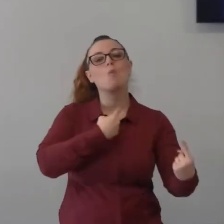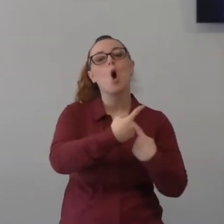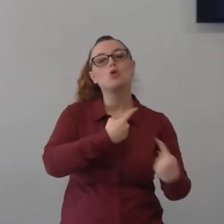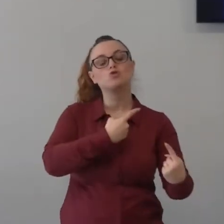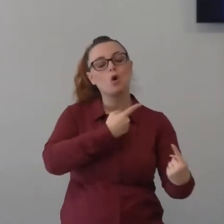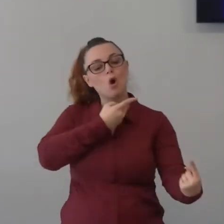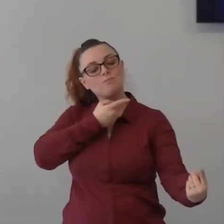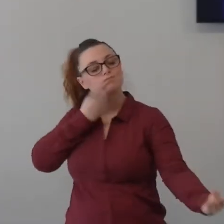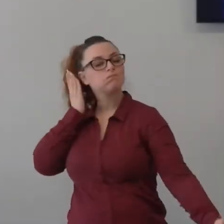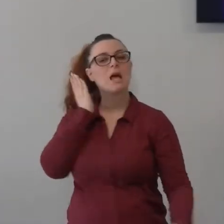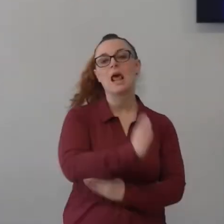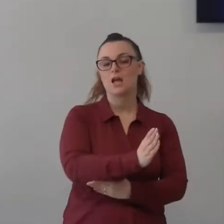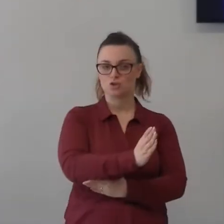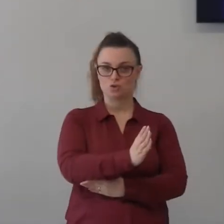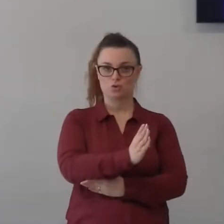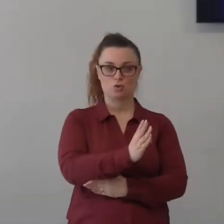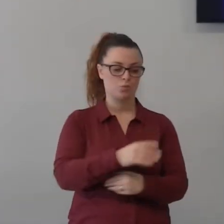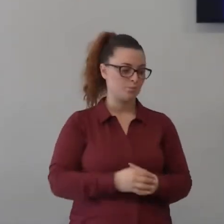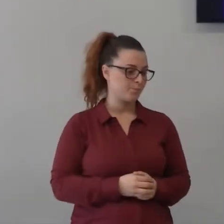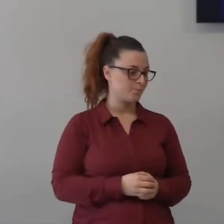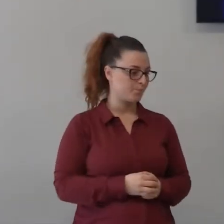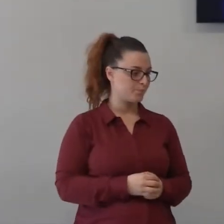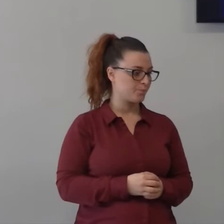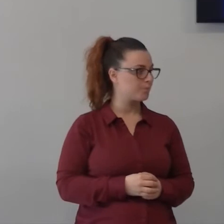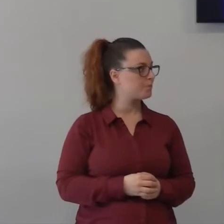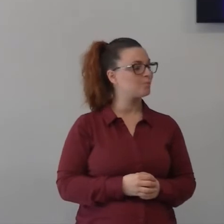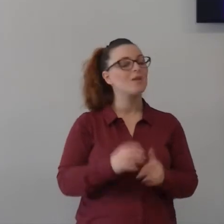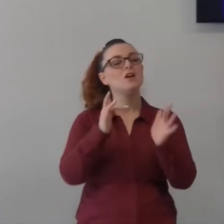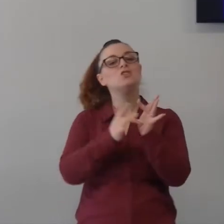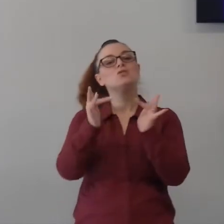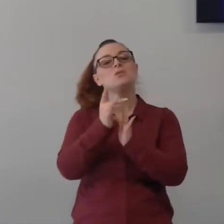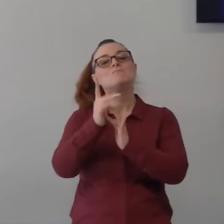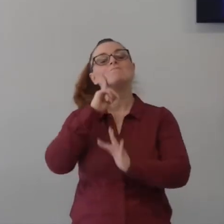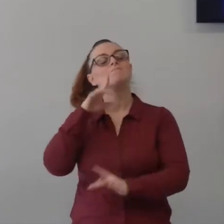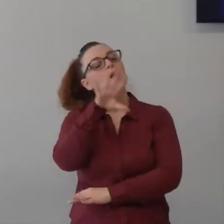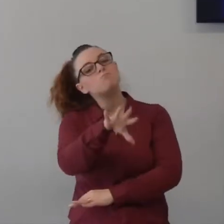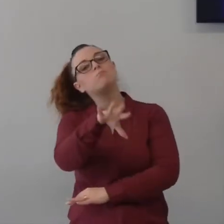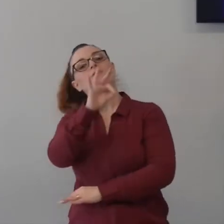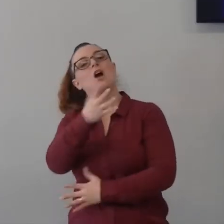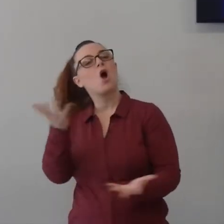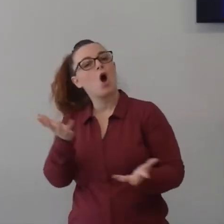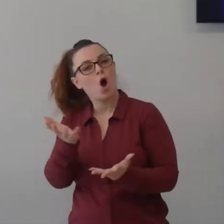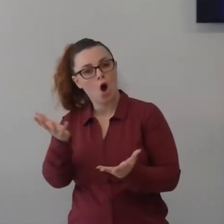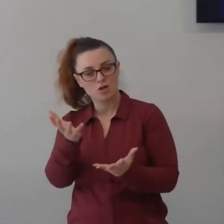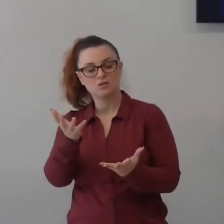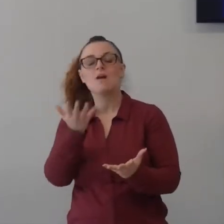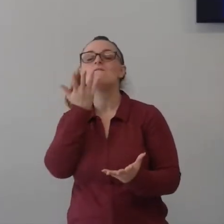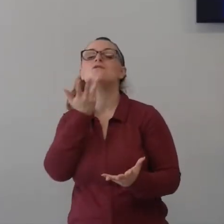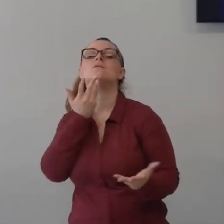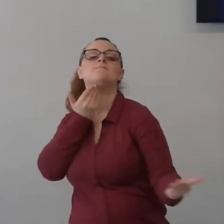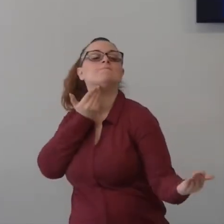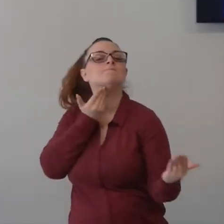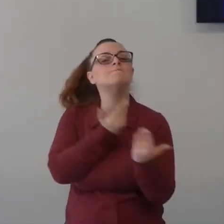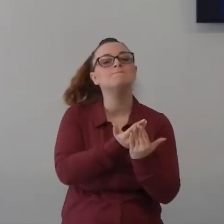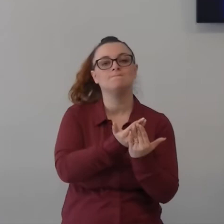preferisce anche in un certo modo Gesù preferisce arrivare vicino abbastanza a